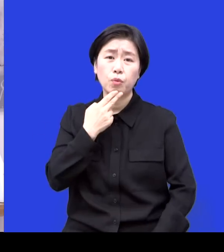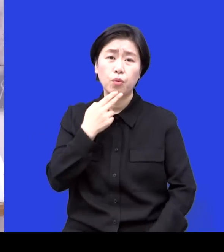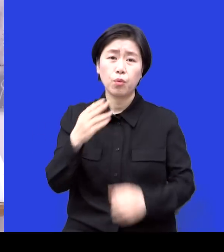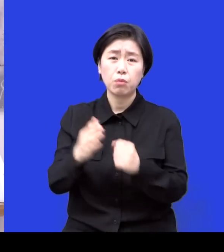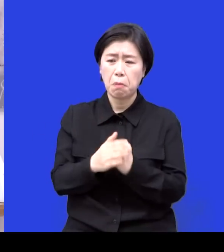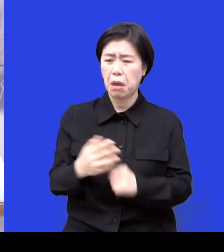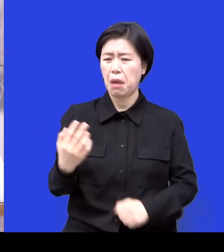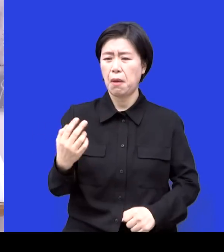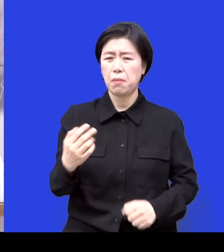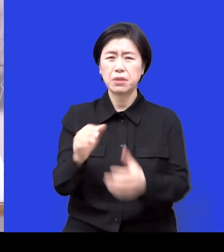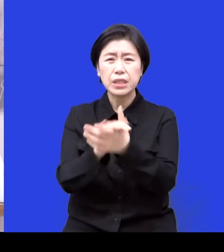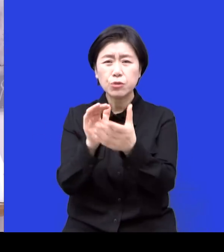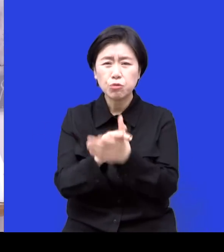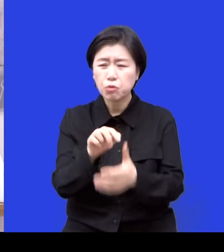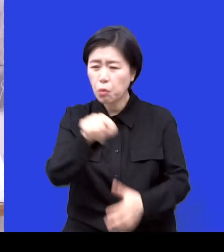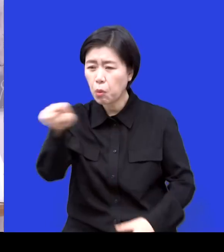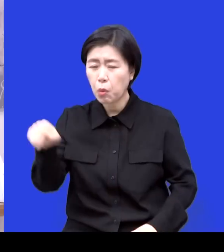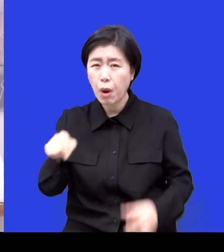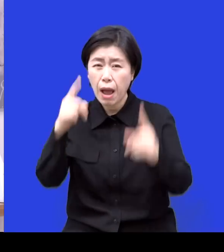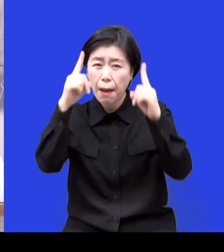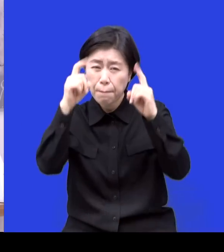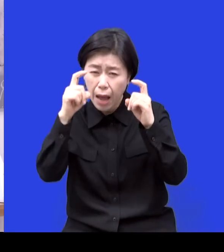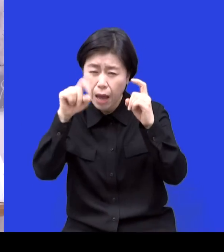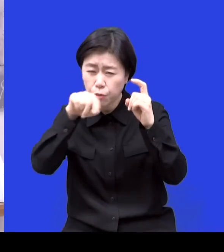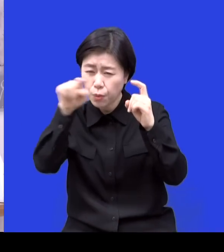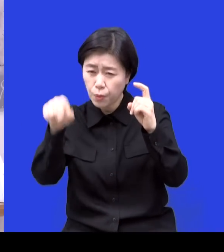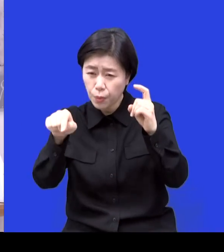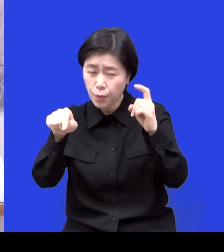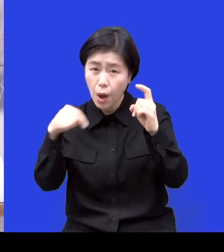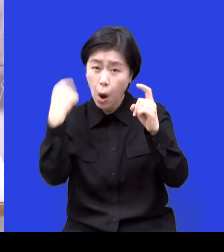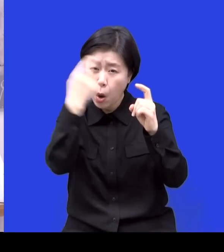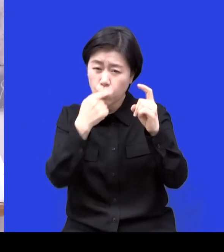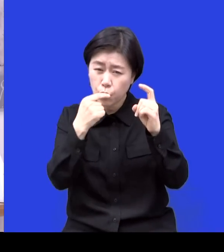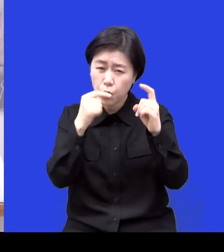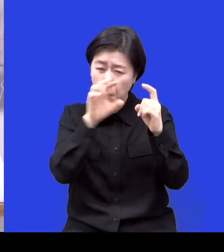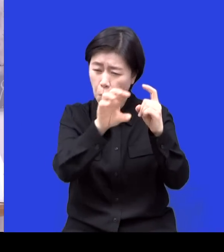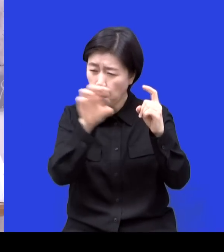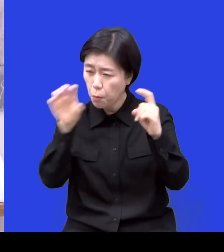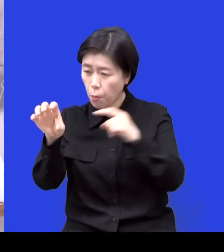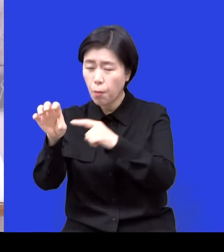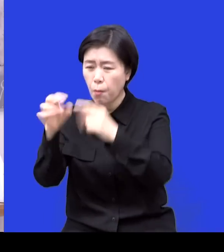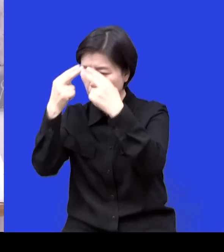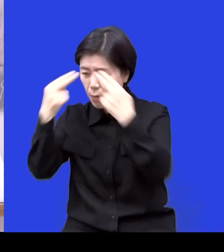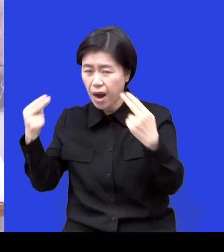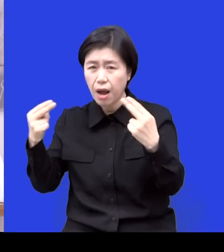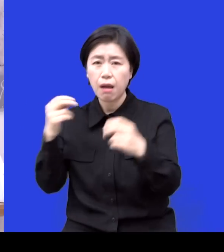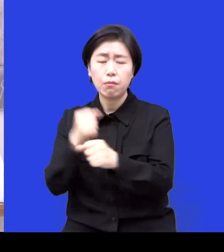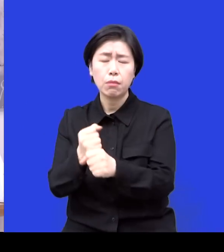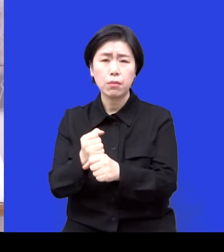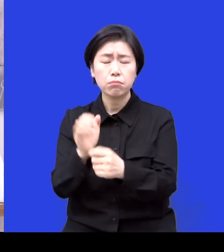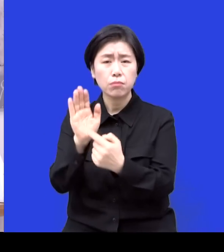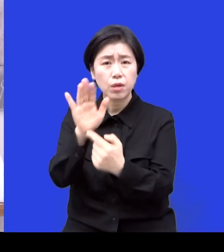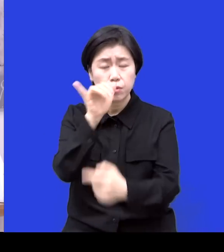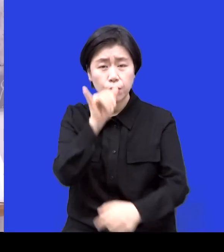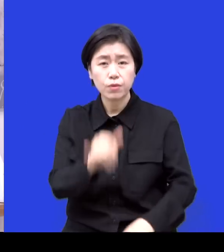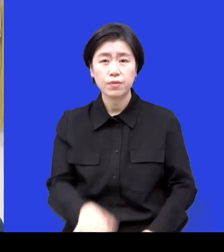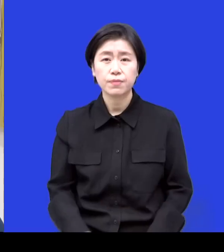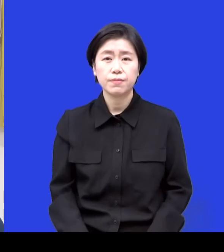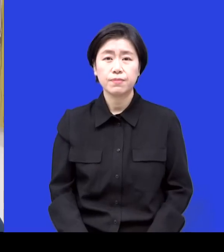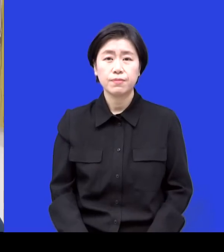발췌해가지고 그거를 복원해서 약간 애니메이션처럼 이렇게 사진을 해놨더라고요. 네. 그 아이가